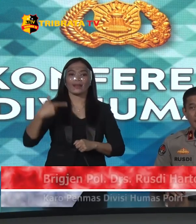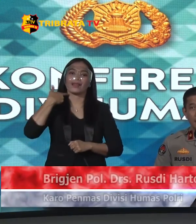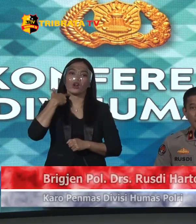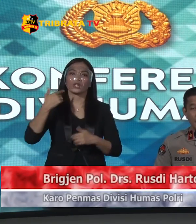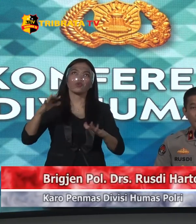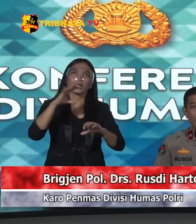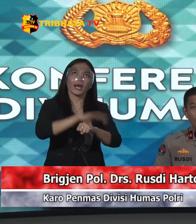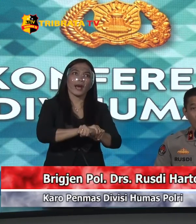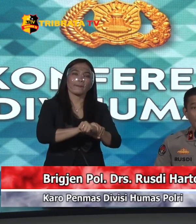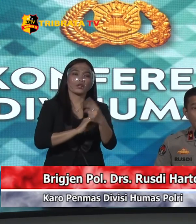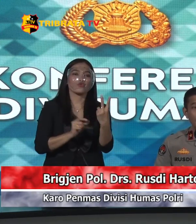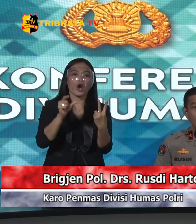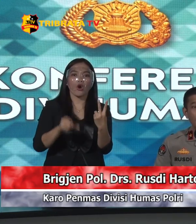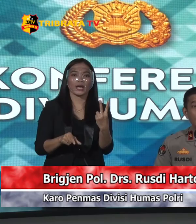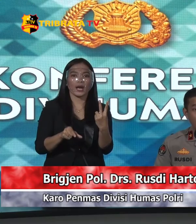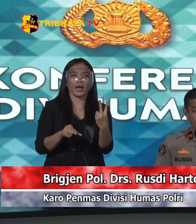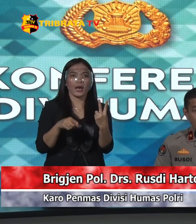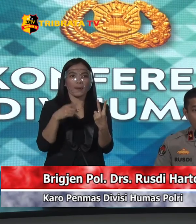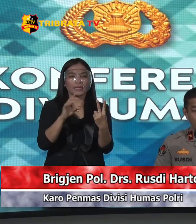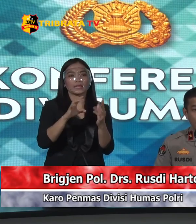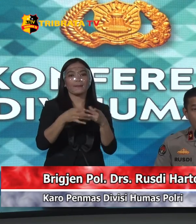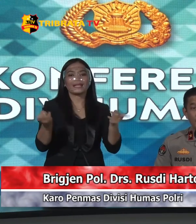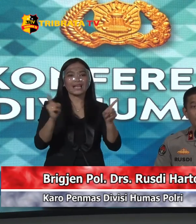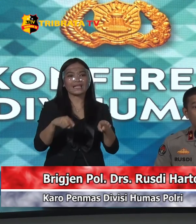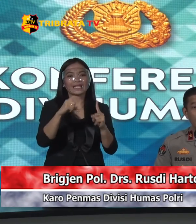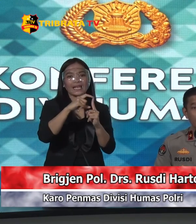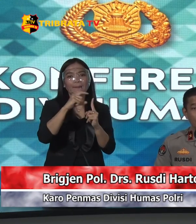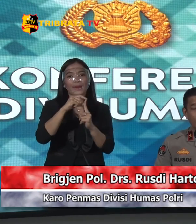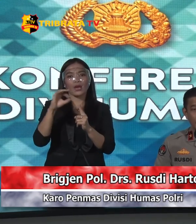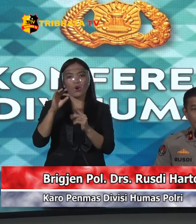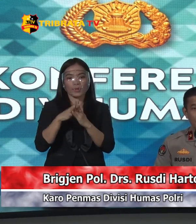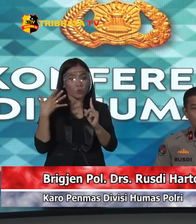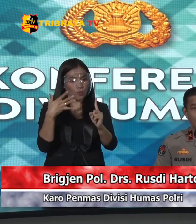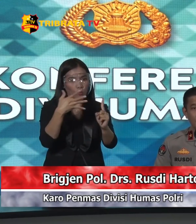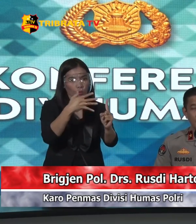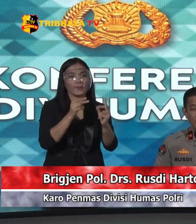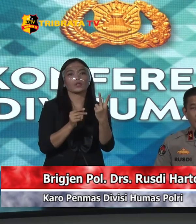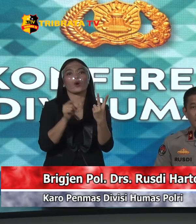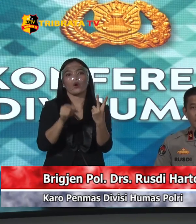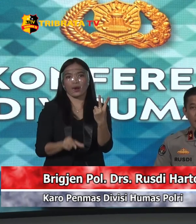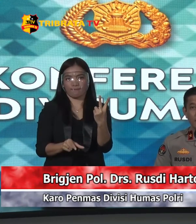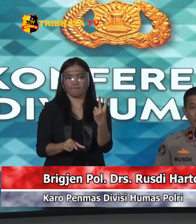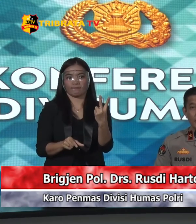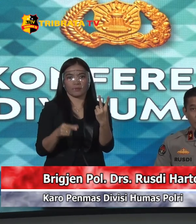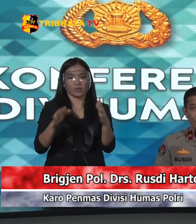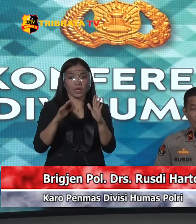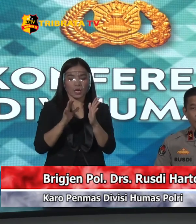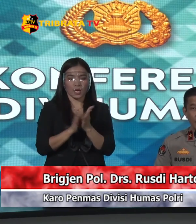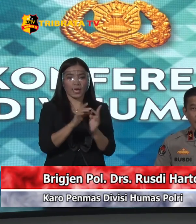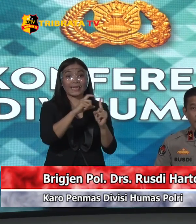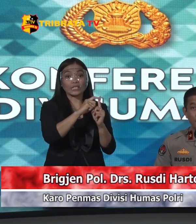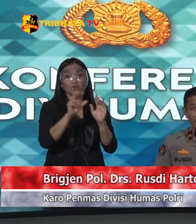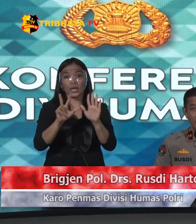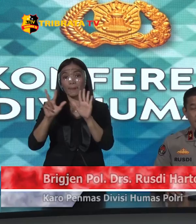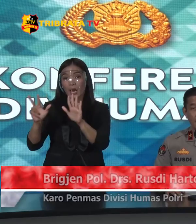Ya 2 masih DPO Ya Masih berjalan itu Pak Akan diselesaikan oleh Diansus